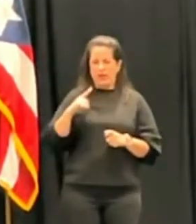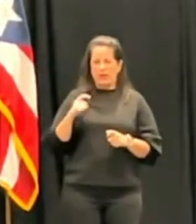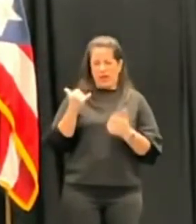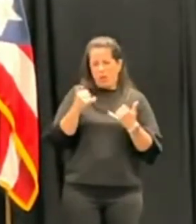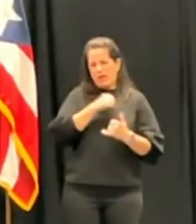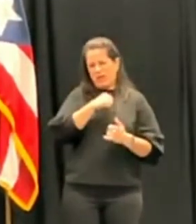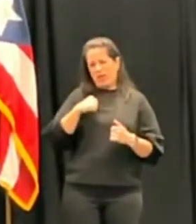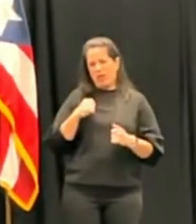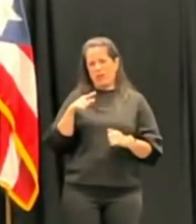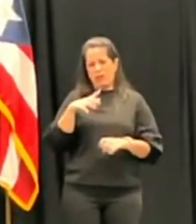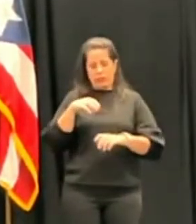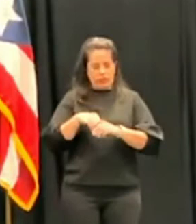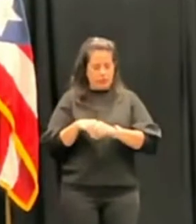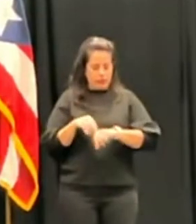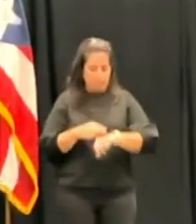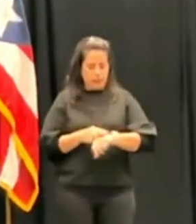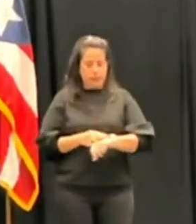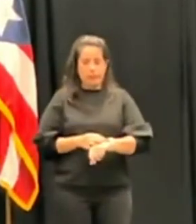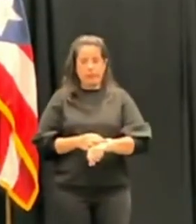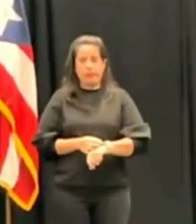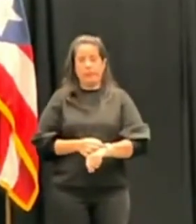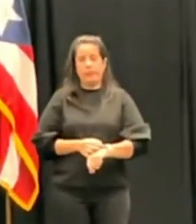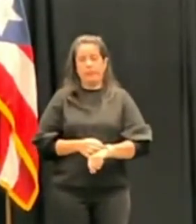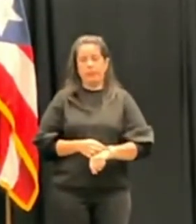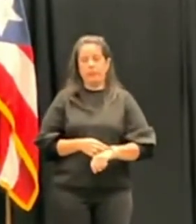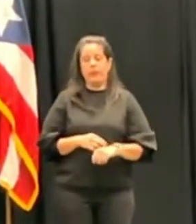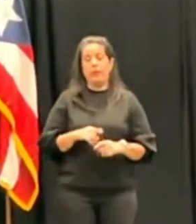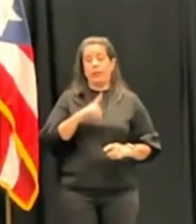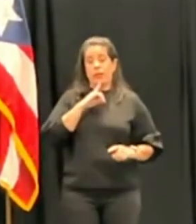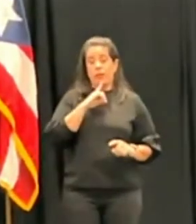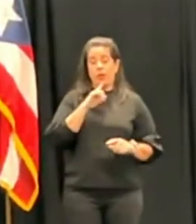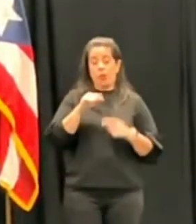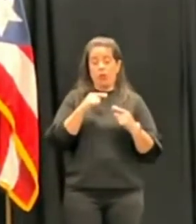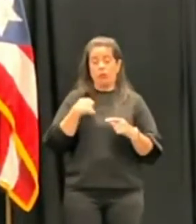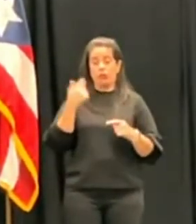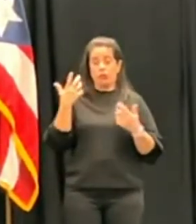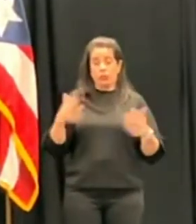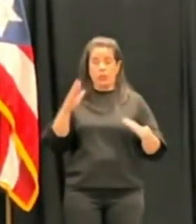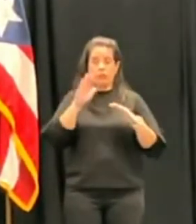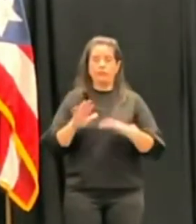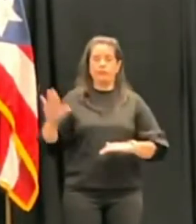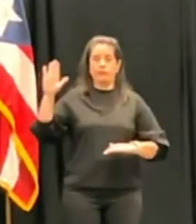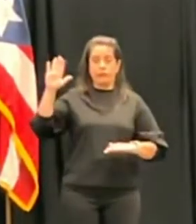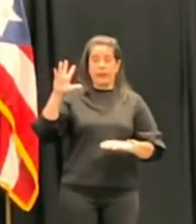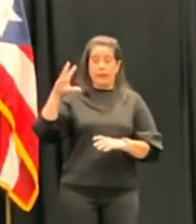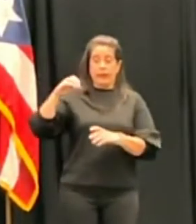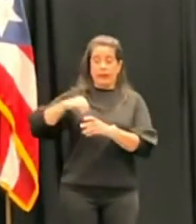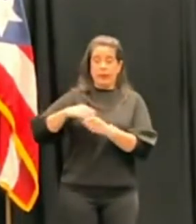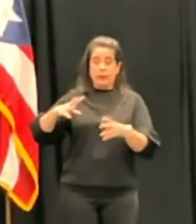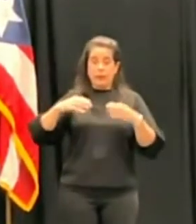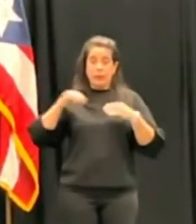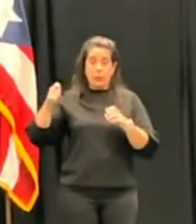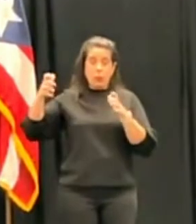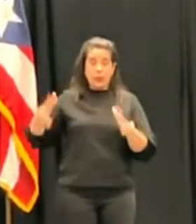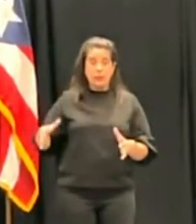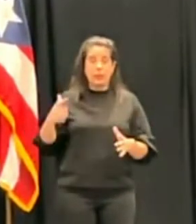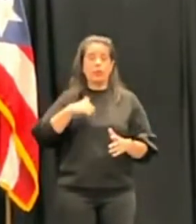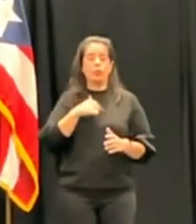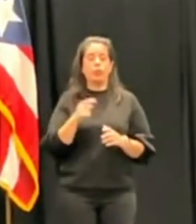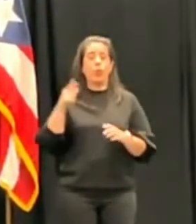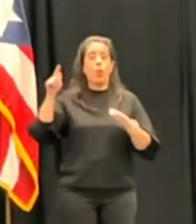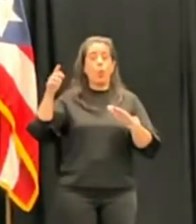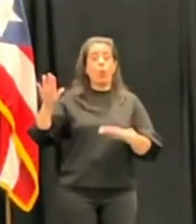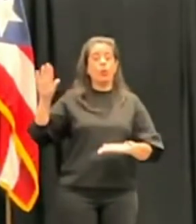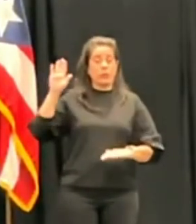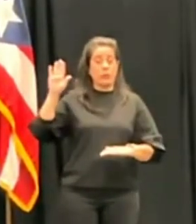esté en ese momento. Ciertamente, al juramentar en el cargo como jueces, nosotros hacemos un juramento